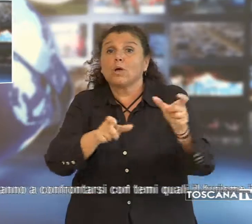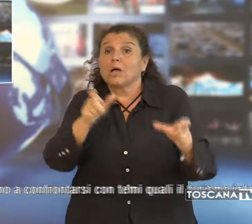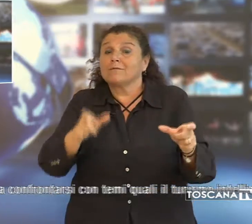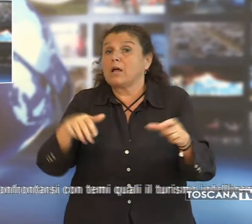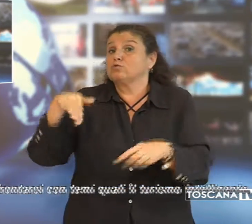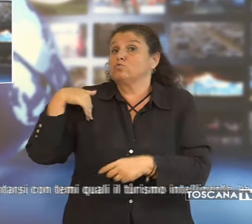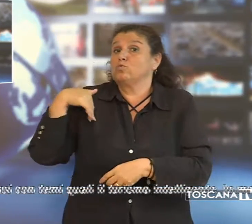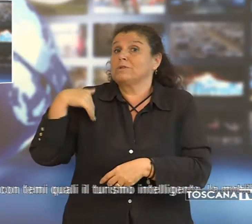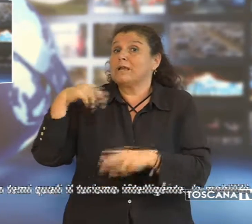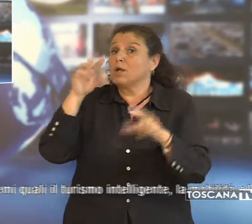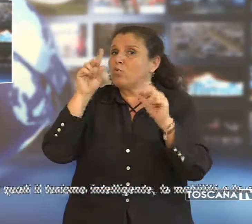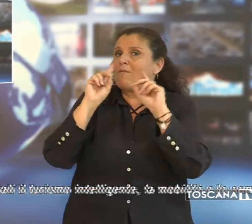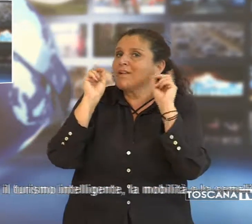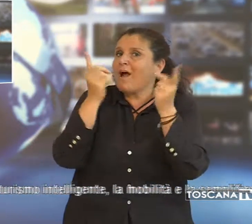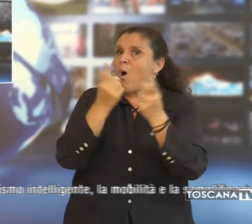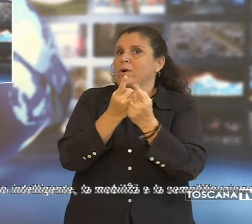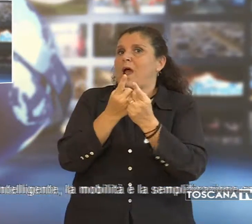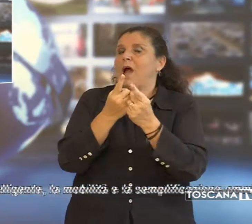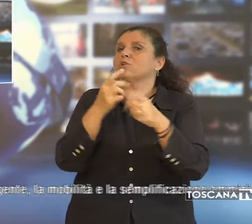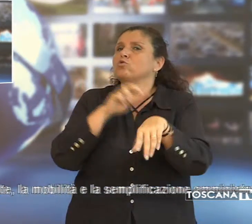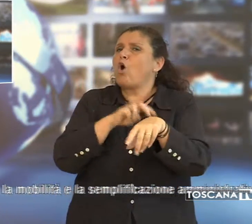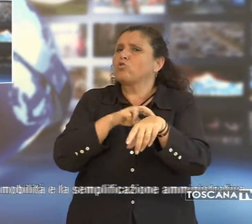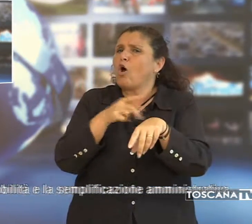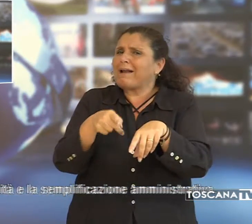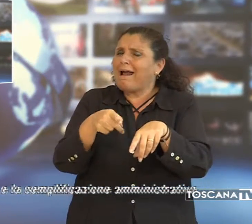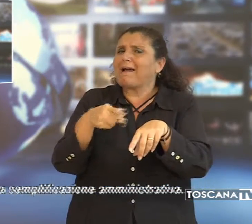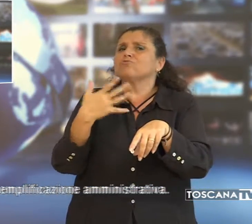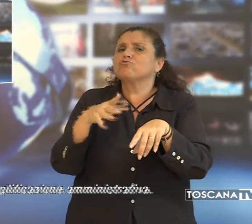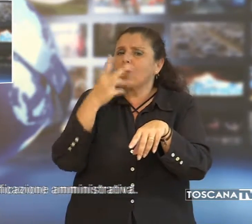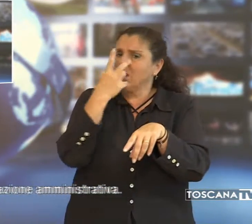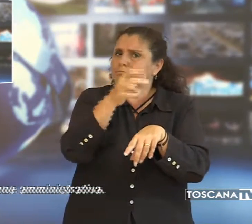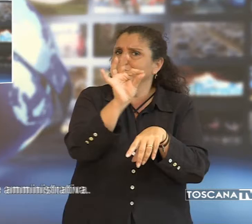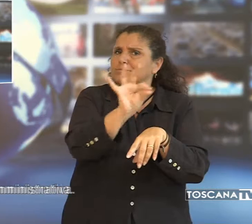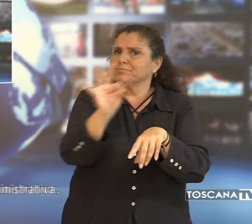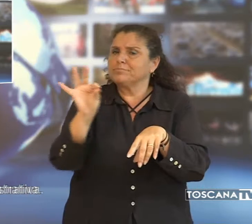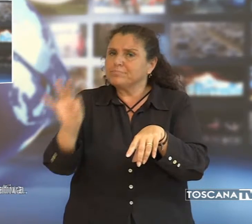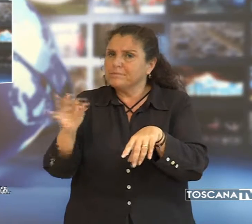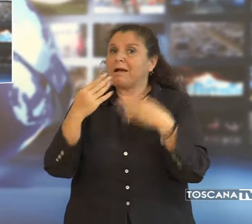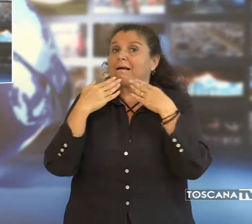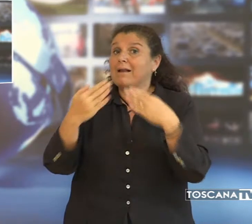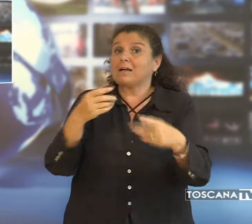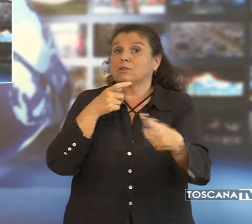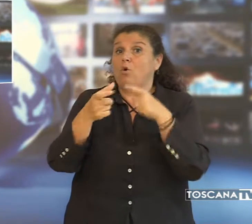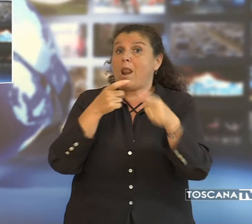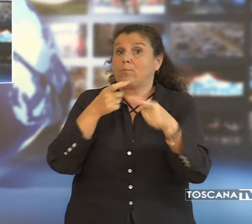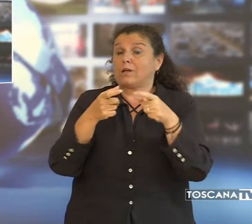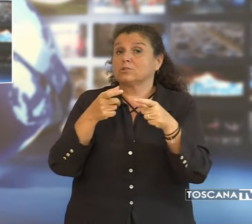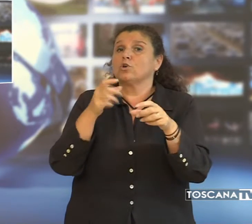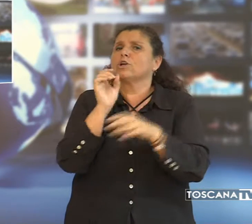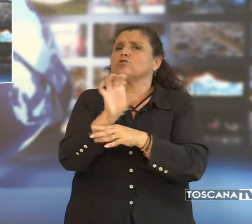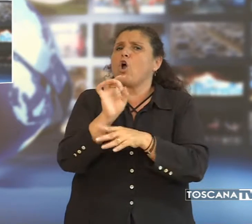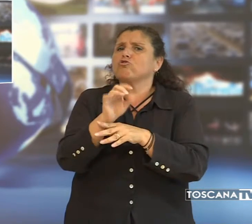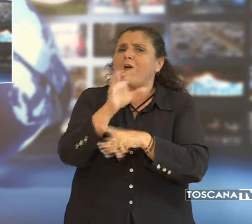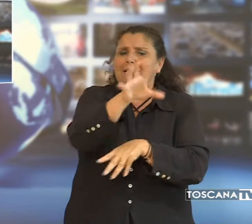studenti, neo laureati e dottorandi sono già stati individuati grazie alla collaborazione dei docenti di